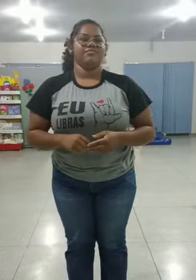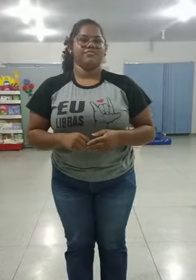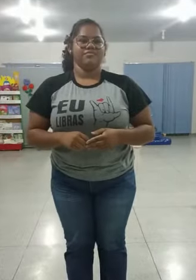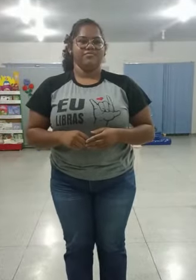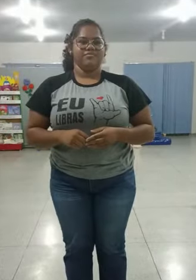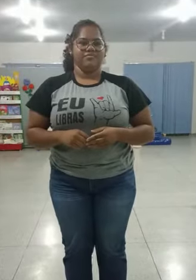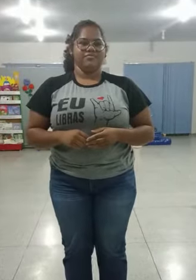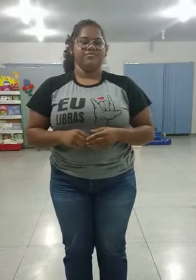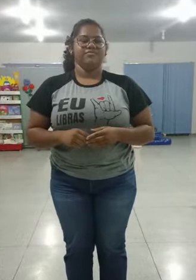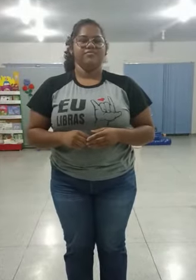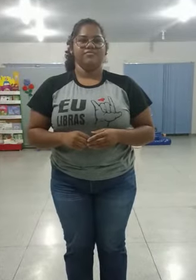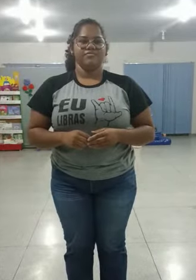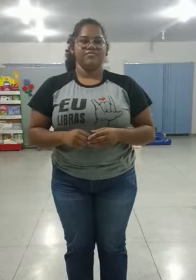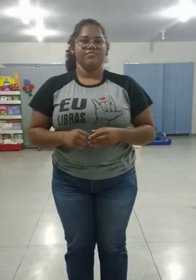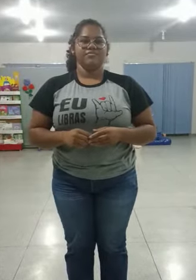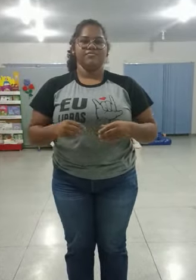Quero ser muito feliz.